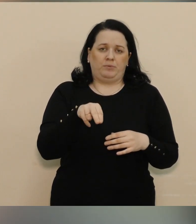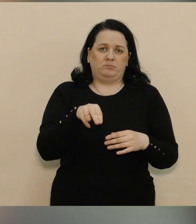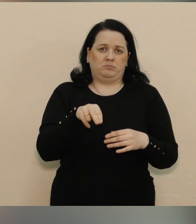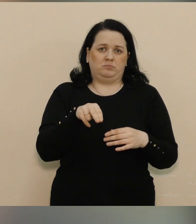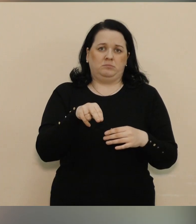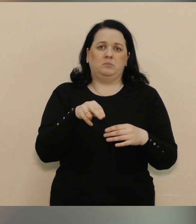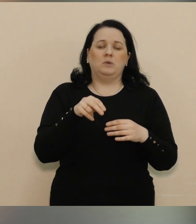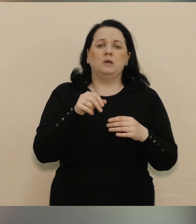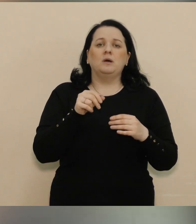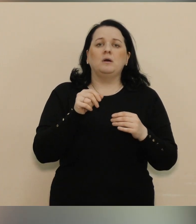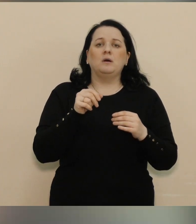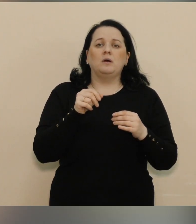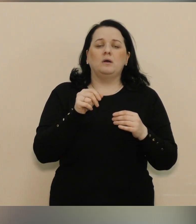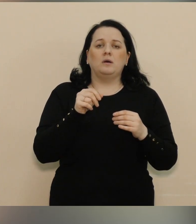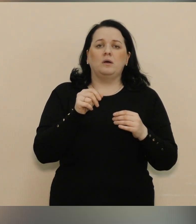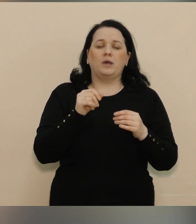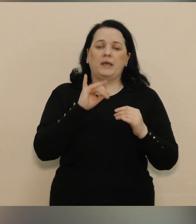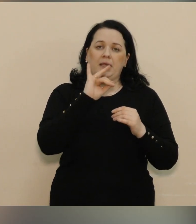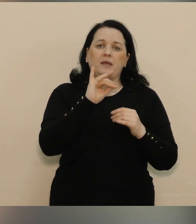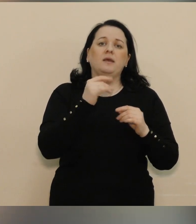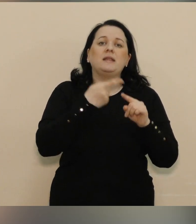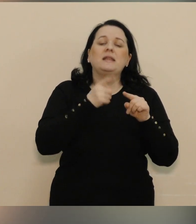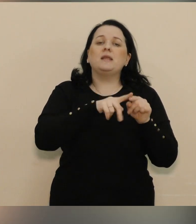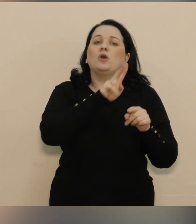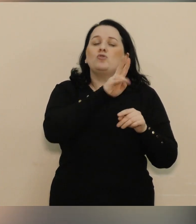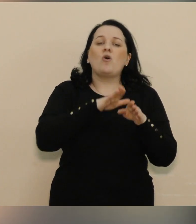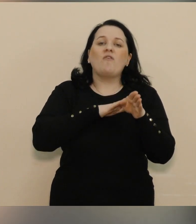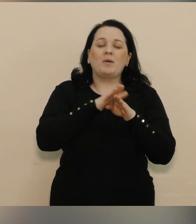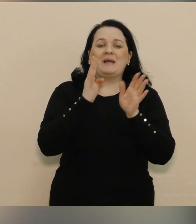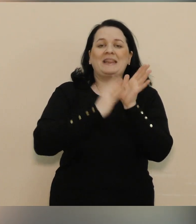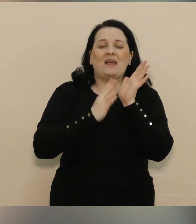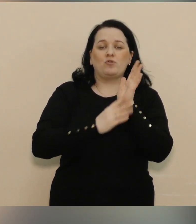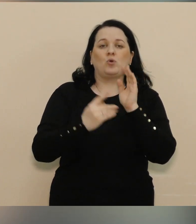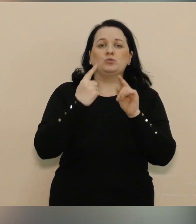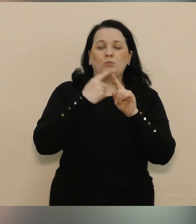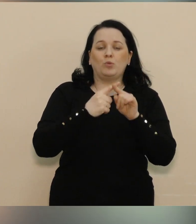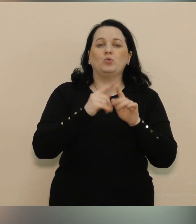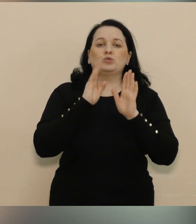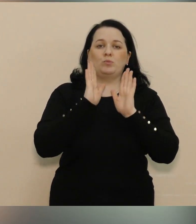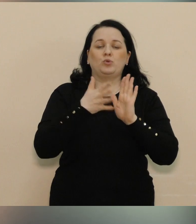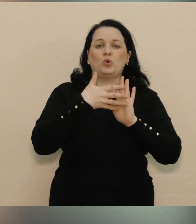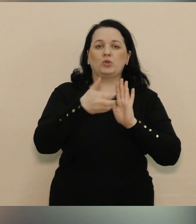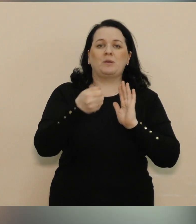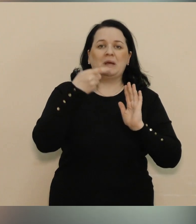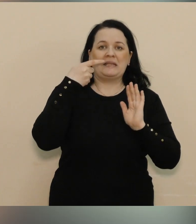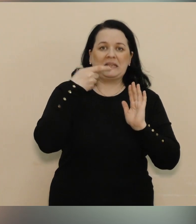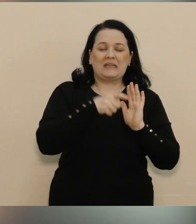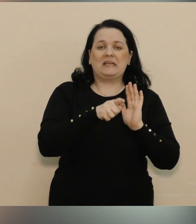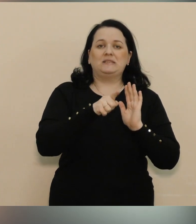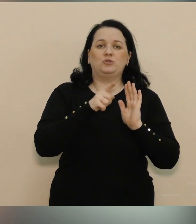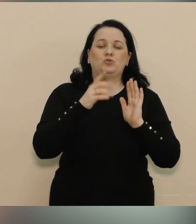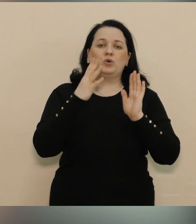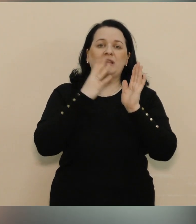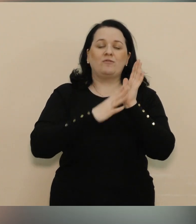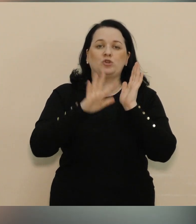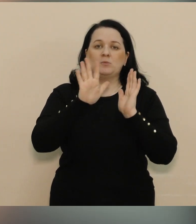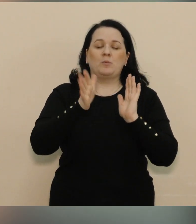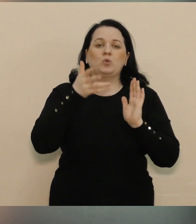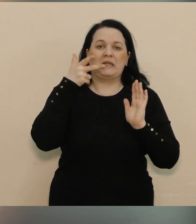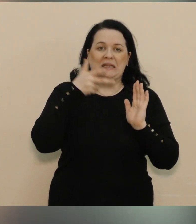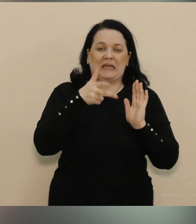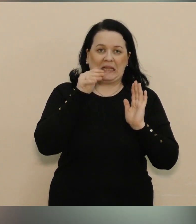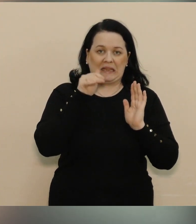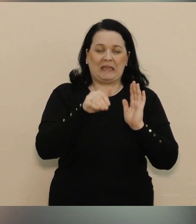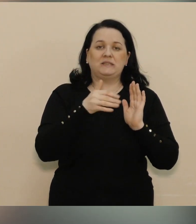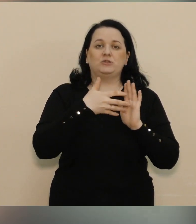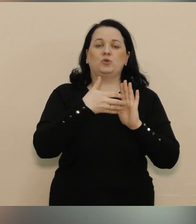адміністративних послуг. Ну і ті, кому випнулися 90 плюс, будуть отримувати тисячу, 95 буде отримувати три тисячі.